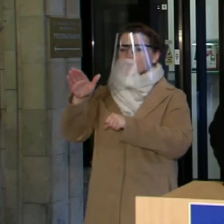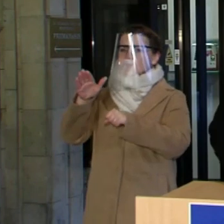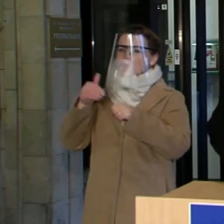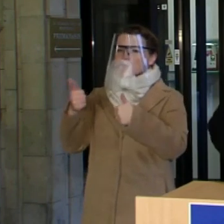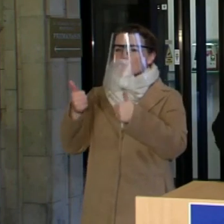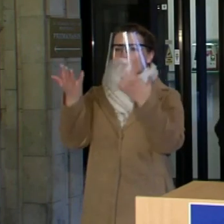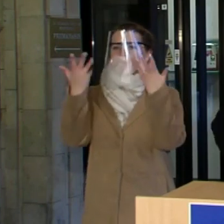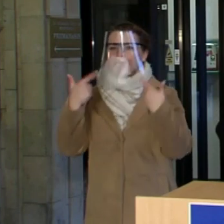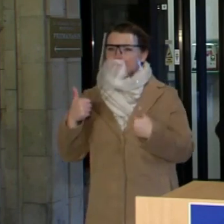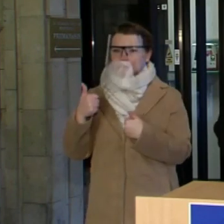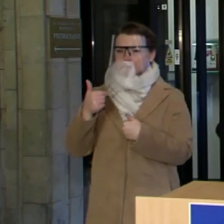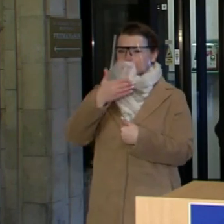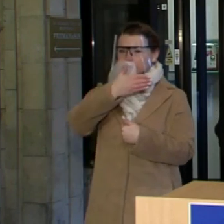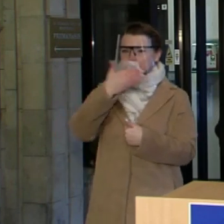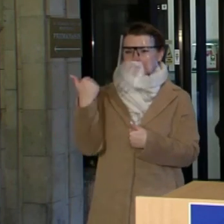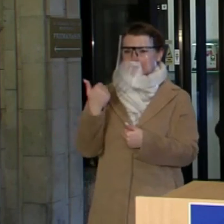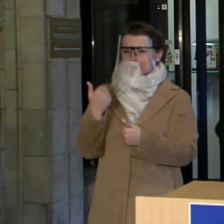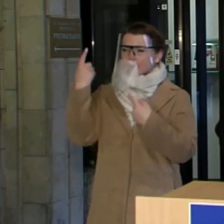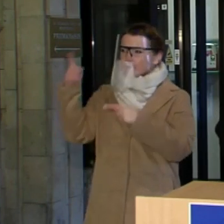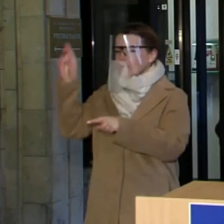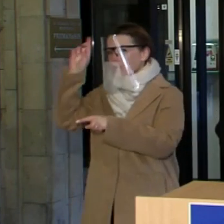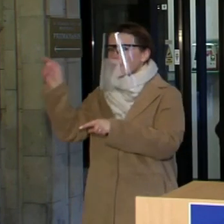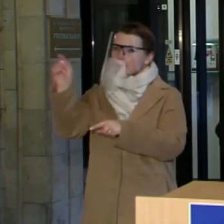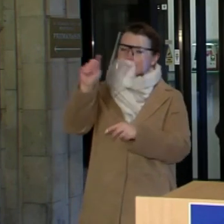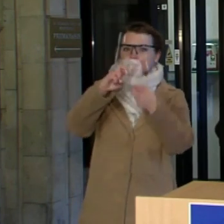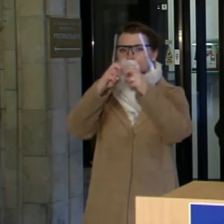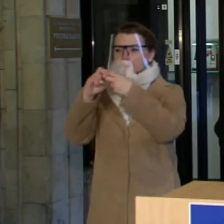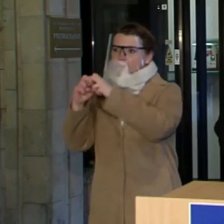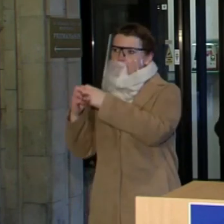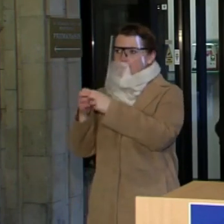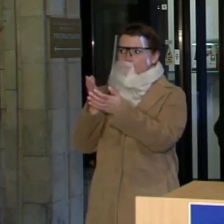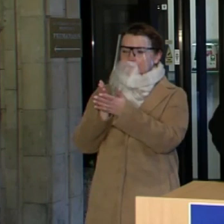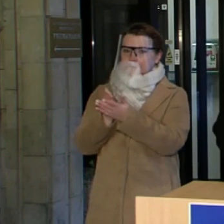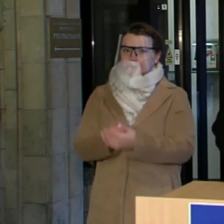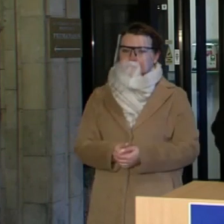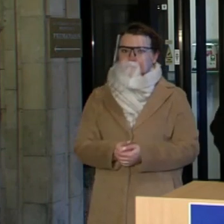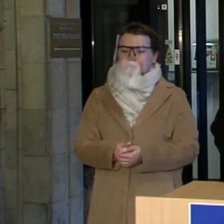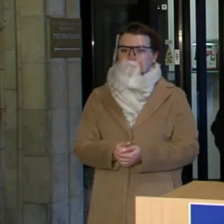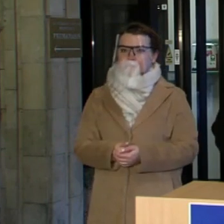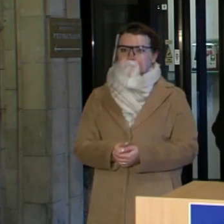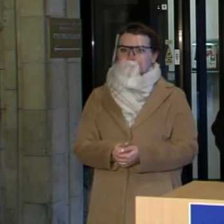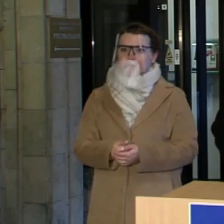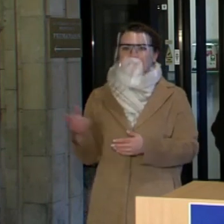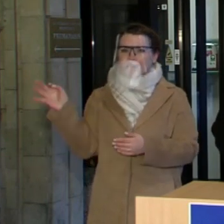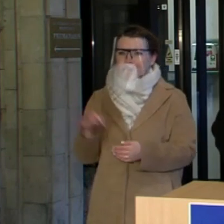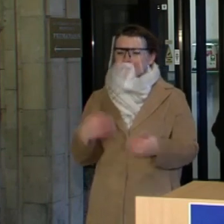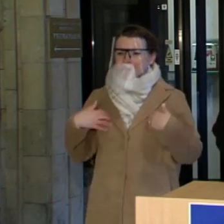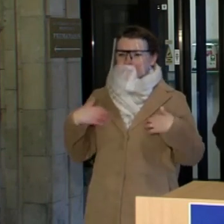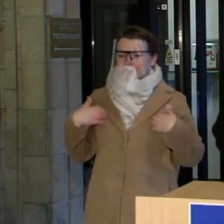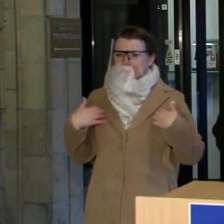įdėliai tvarkytasi su koronaviruso protrukiu. Daug kas yra daroma paskubomis,